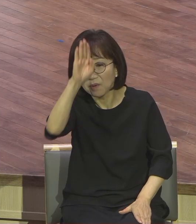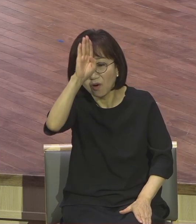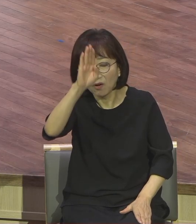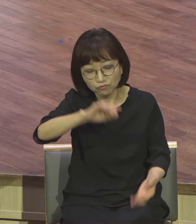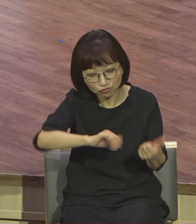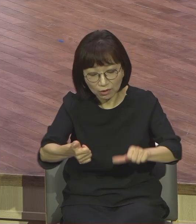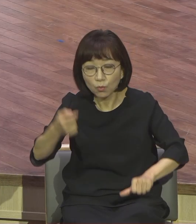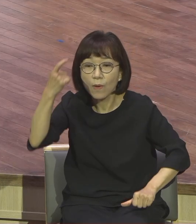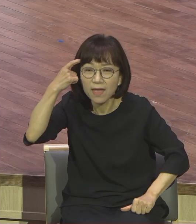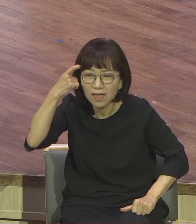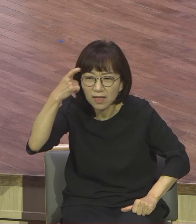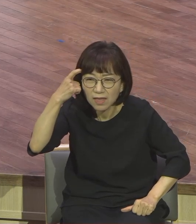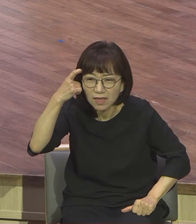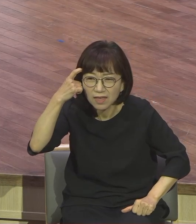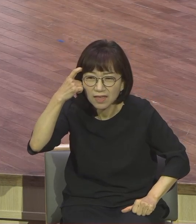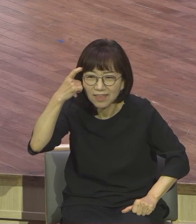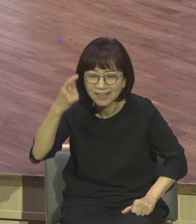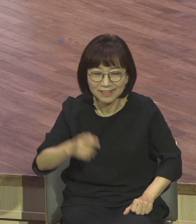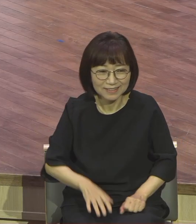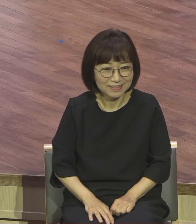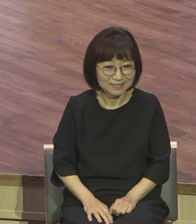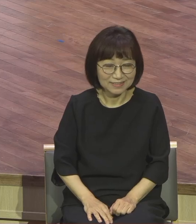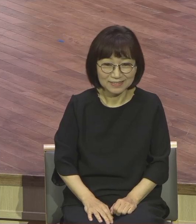병들은 죽냐. 왜 어디서 시작되었냐.